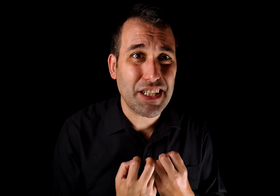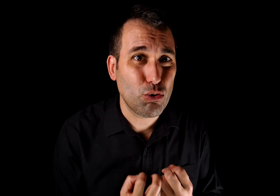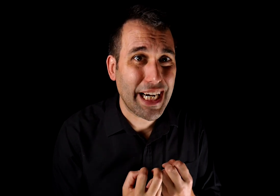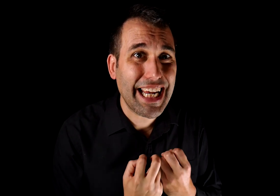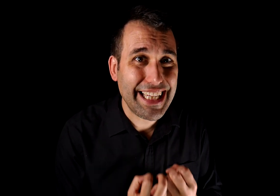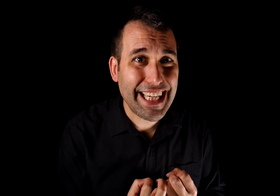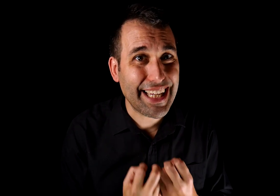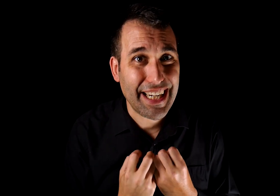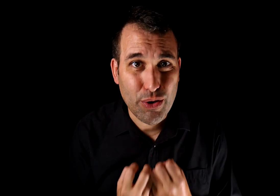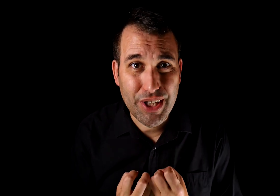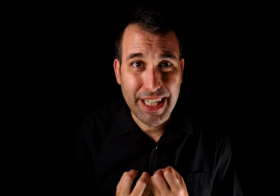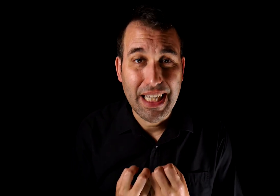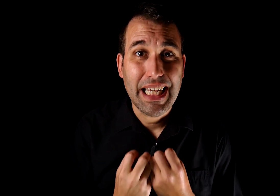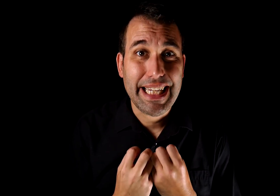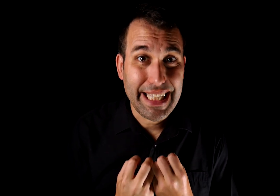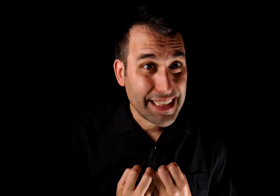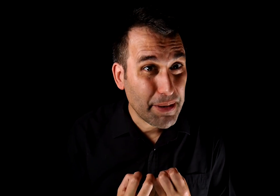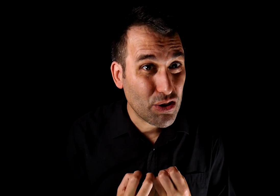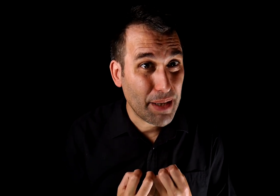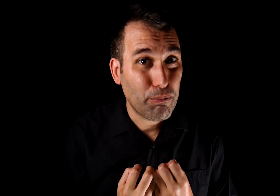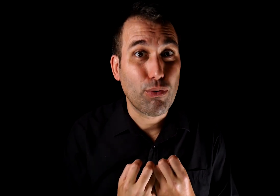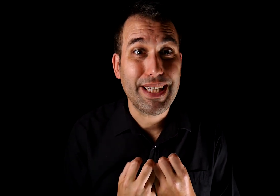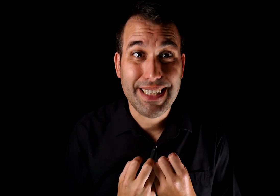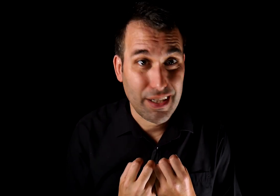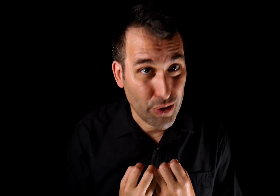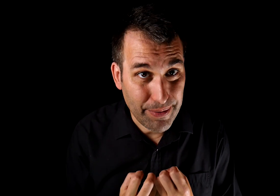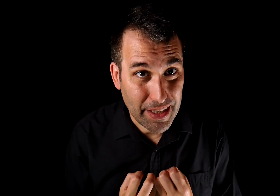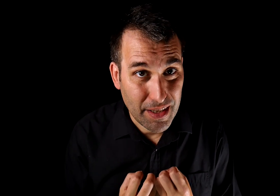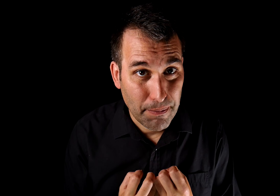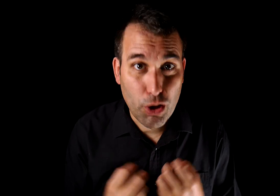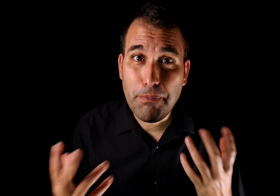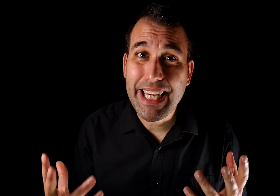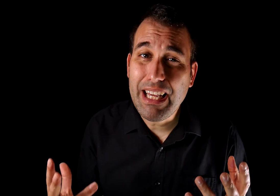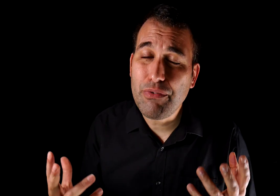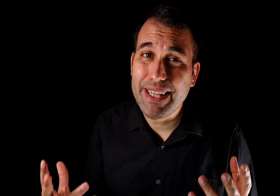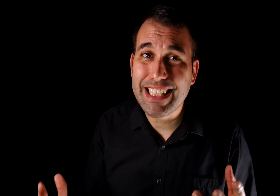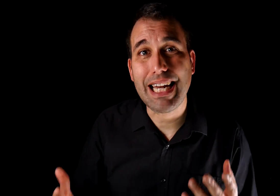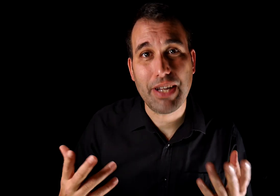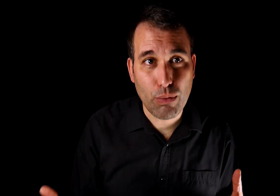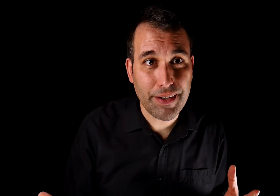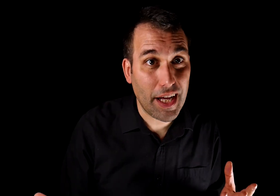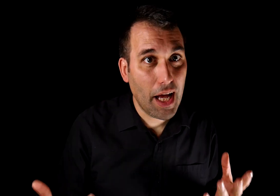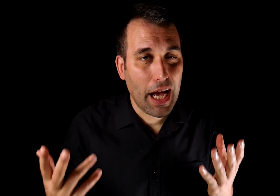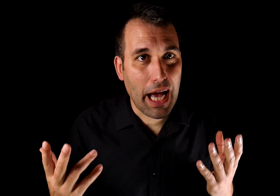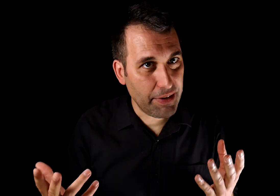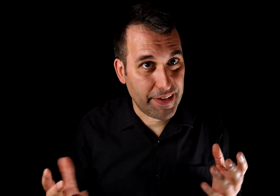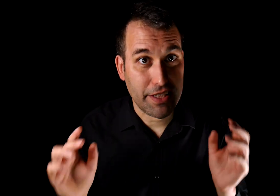resultará la idea de reconocer que esa persona puede ser nociva. Porque implicaría enfrentarse a la vergüenza, a veces